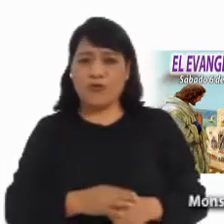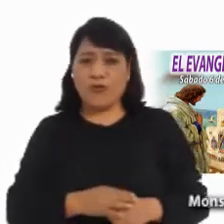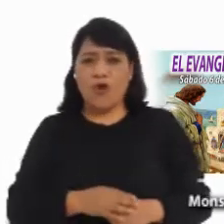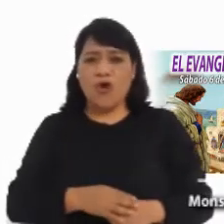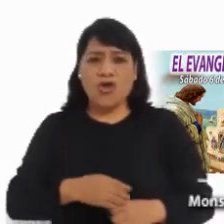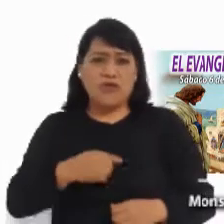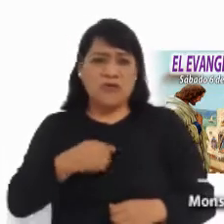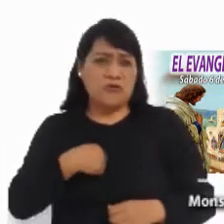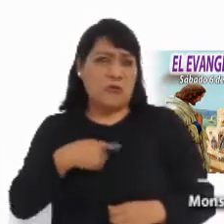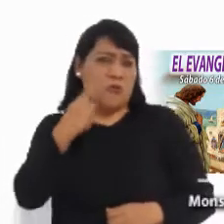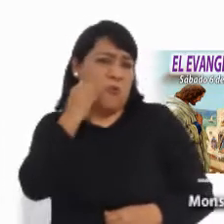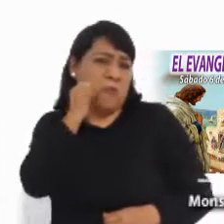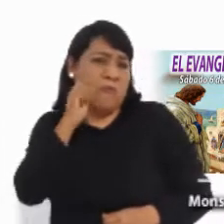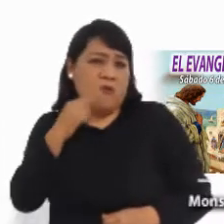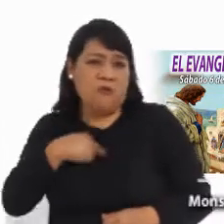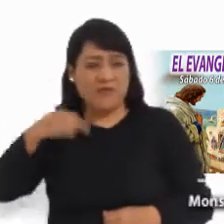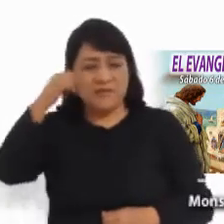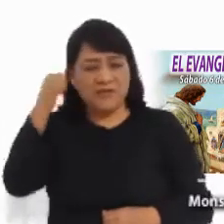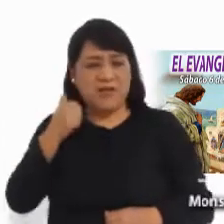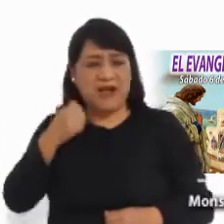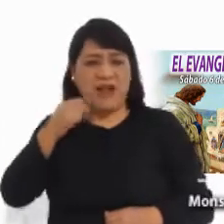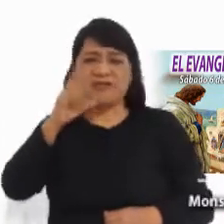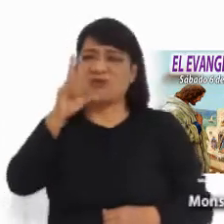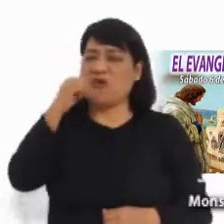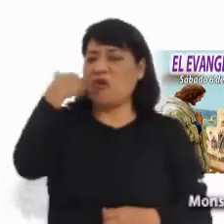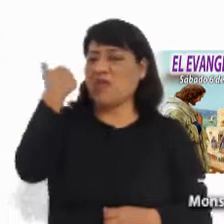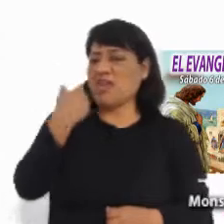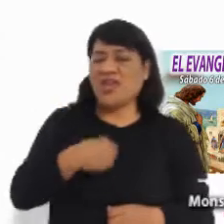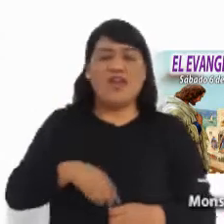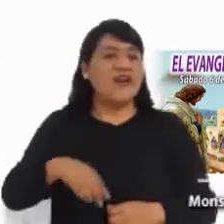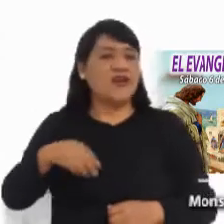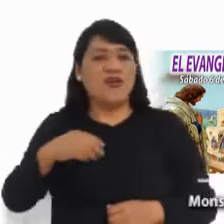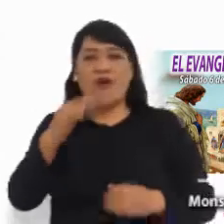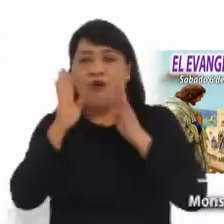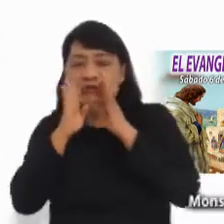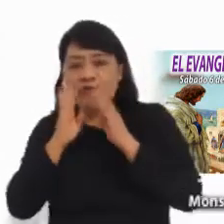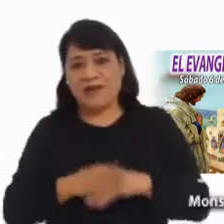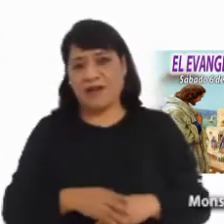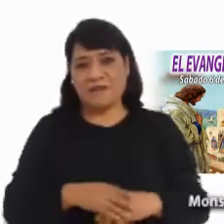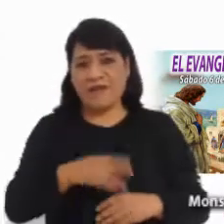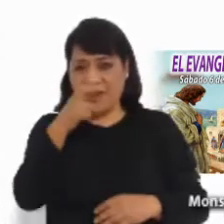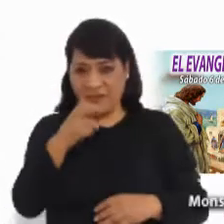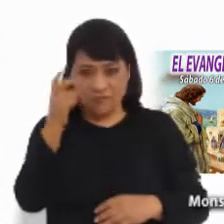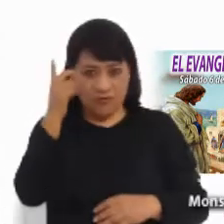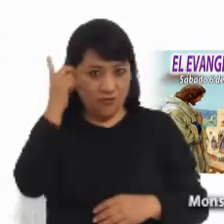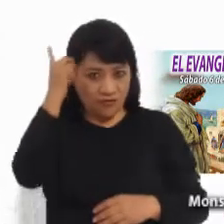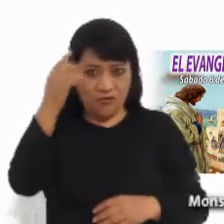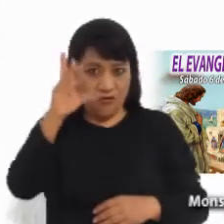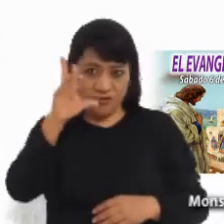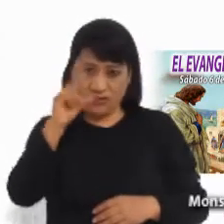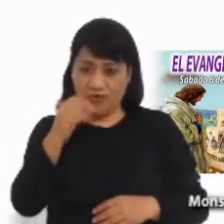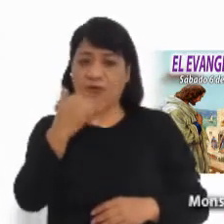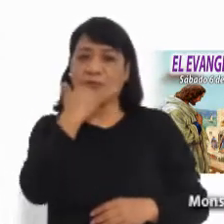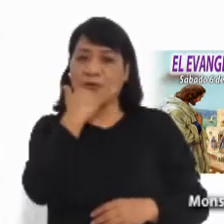pertinaces en nuestros errores y negándonos a la conversión, no obtendremos justificación.